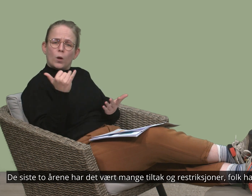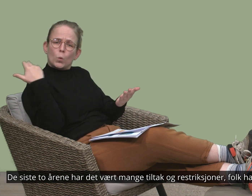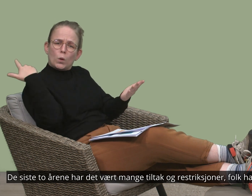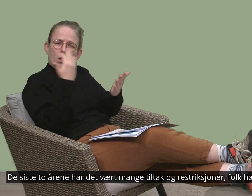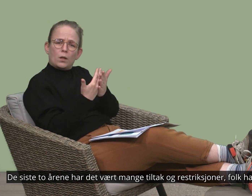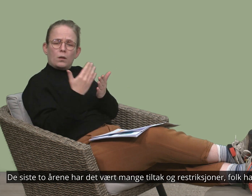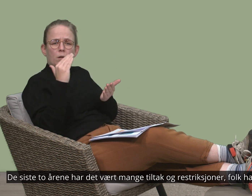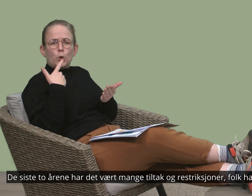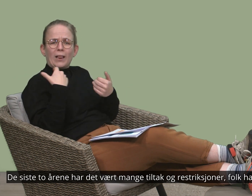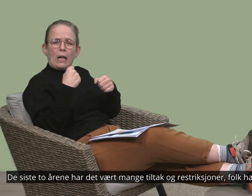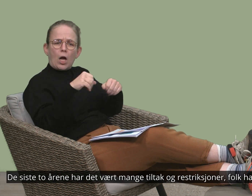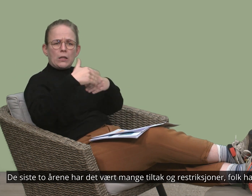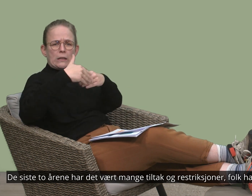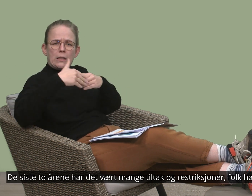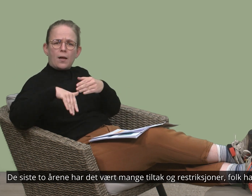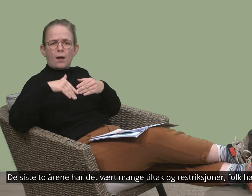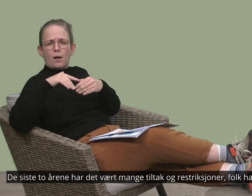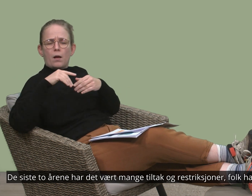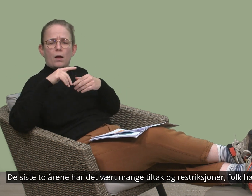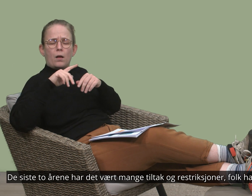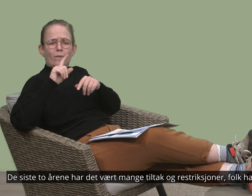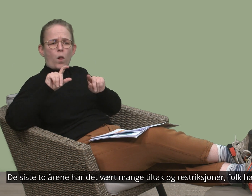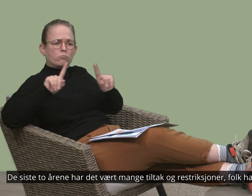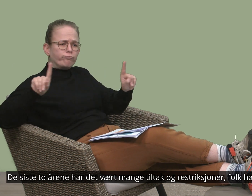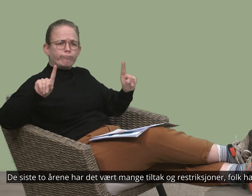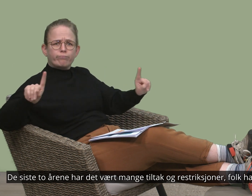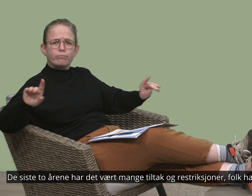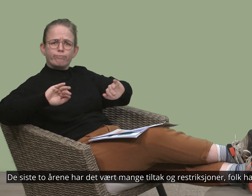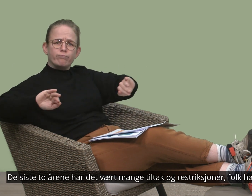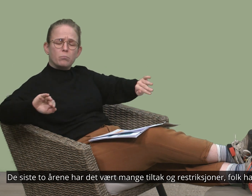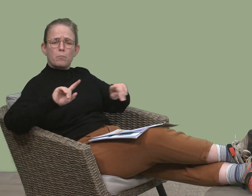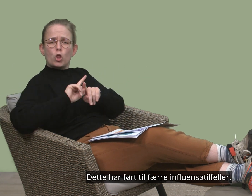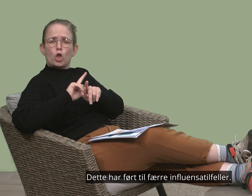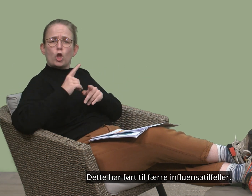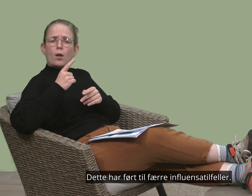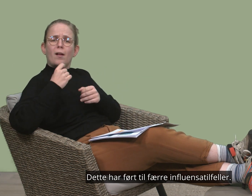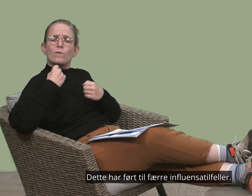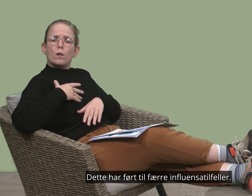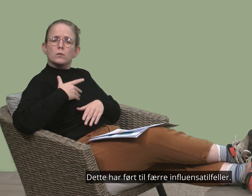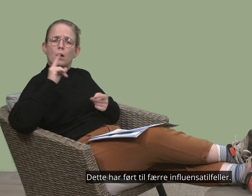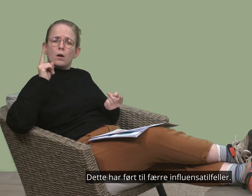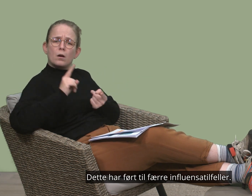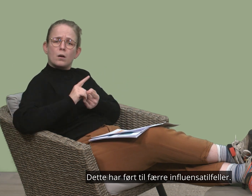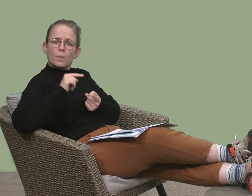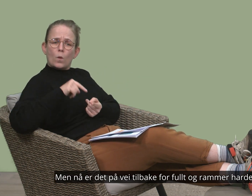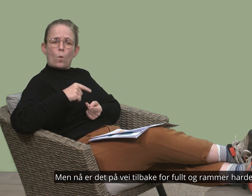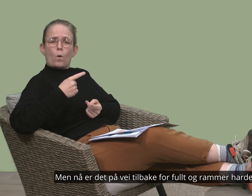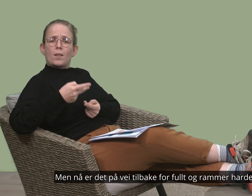De siste to årene har det vært mange tiltak og restriksjoner, og folk har holdt avstand. Dette har ført til færre influensatilfelle,